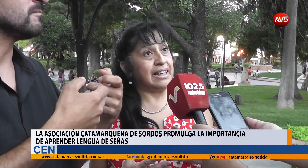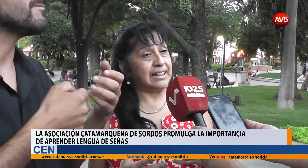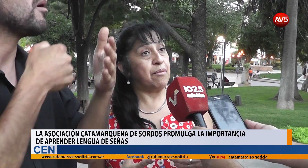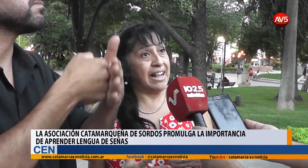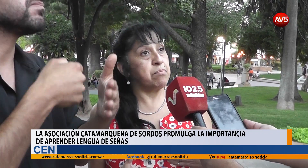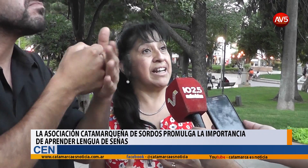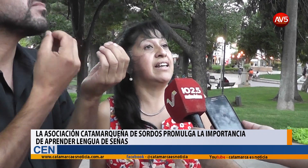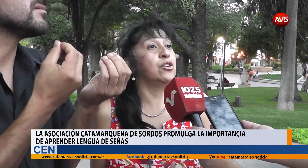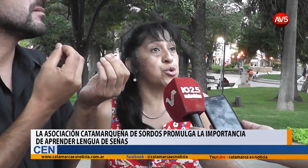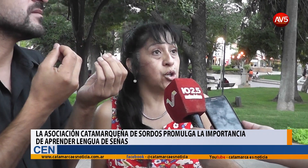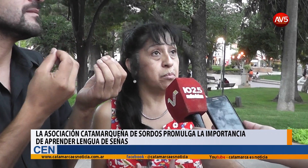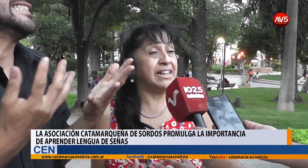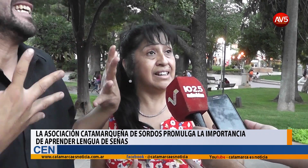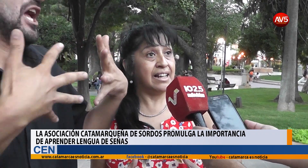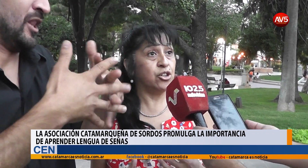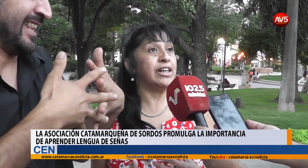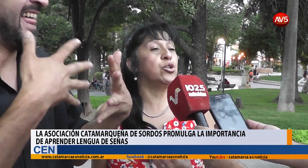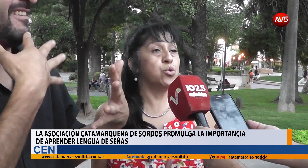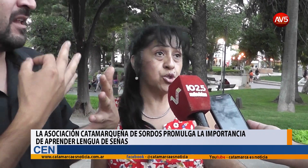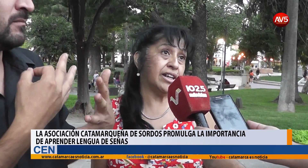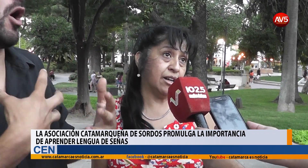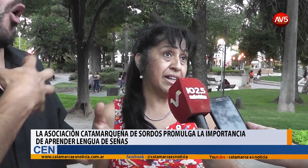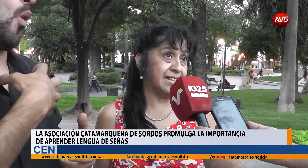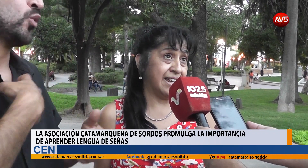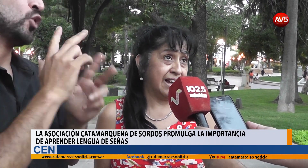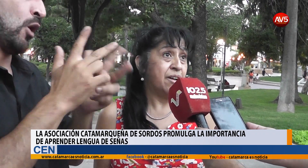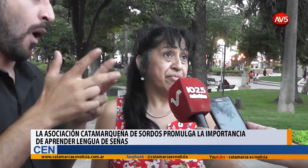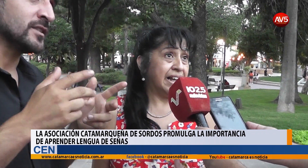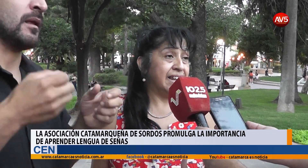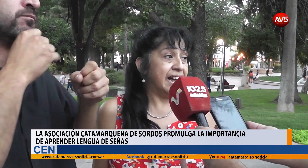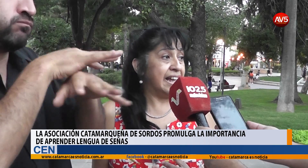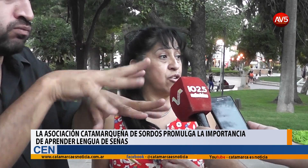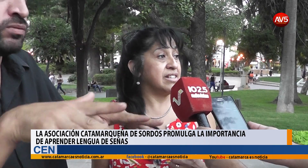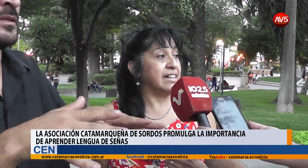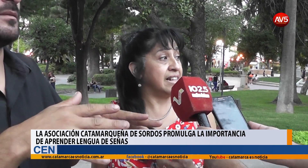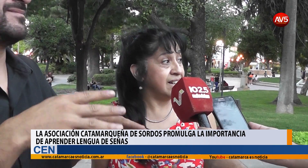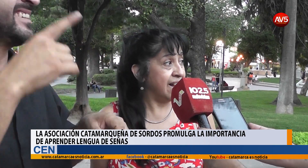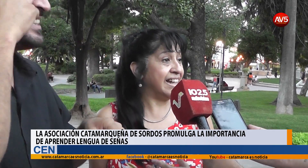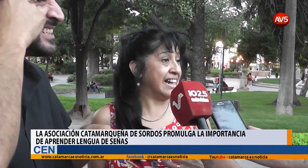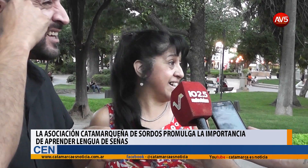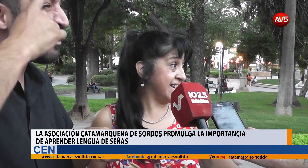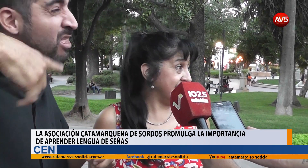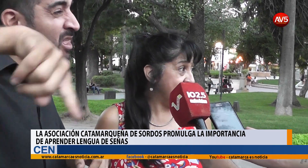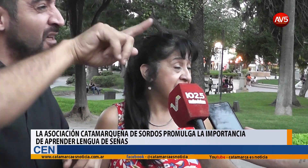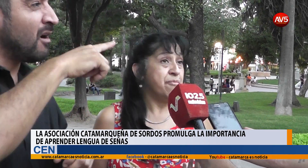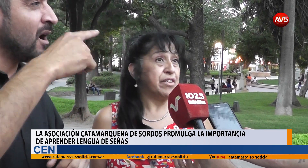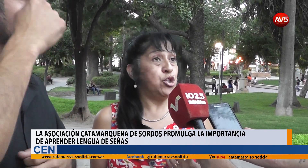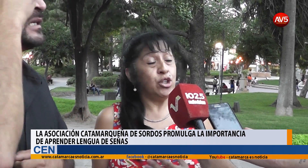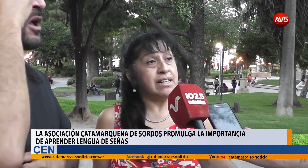trabajar para esta inclusión, brindando estos cursos de lengua de señas. La idea es concientizar de la necesidad, no tan